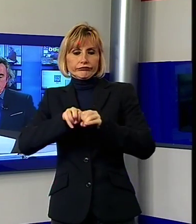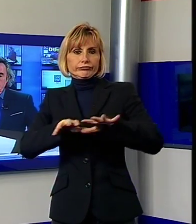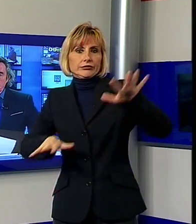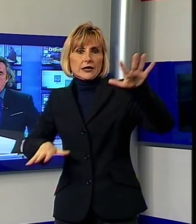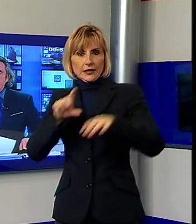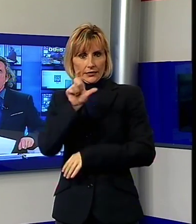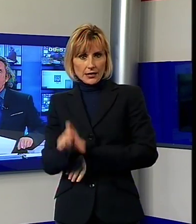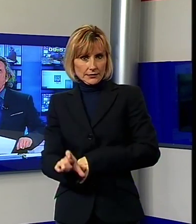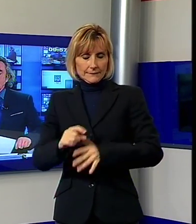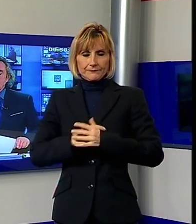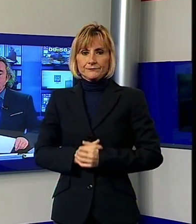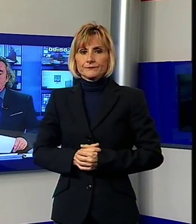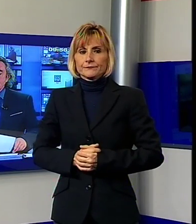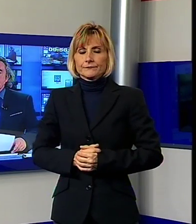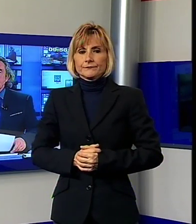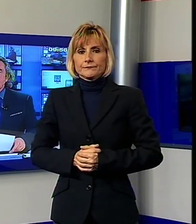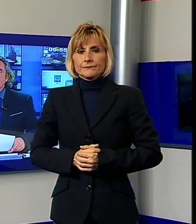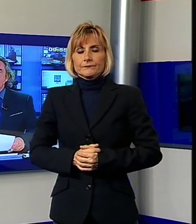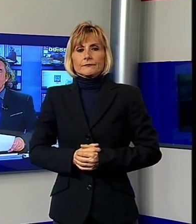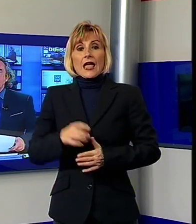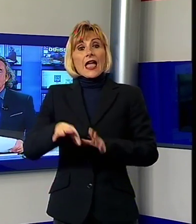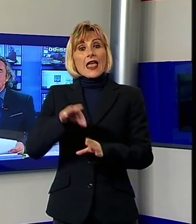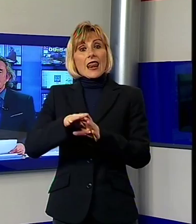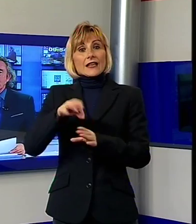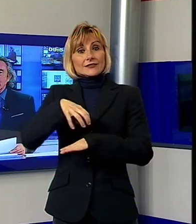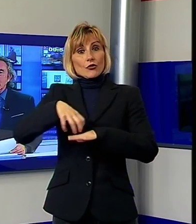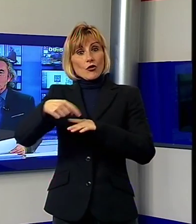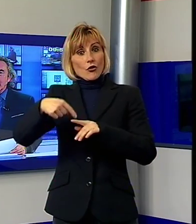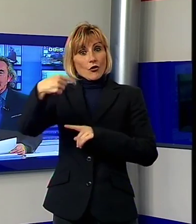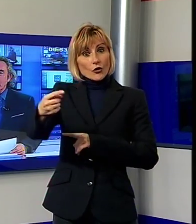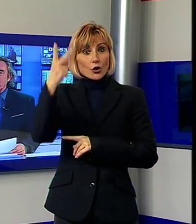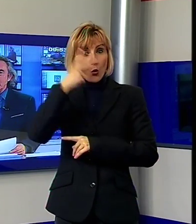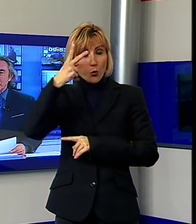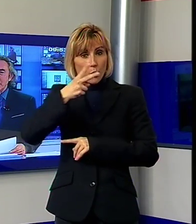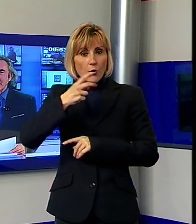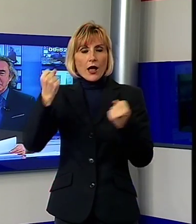È già campagna elettorale in vista delle elezioni amministrative di Lucca della prossima primavera.